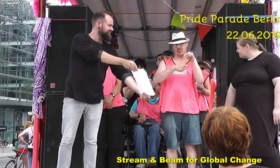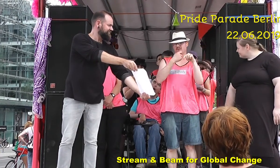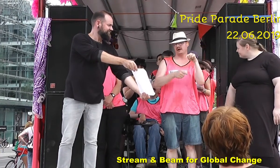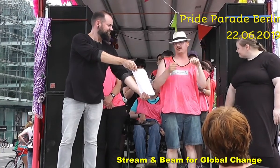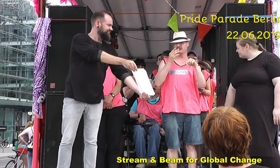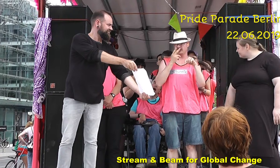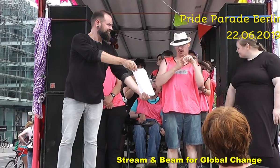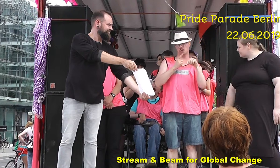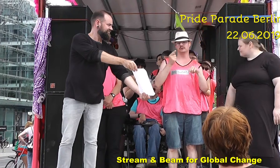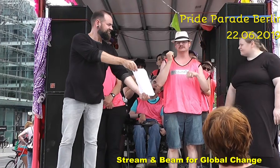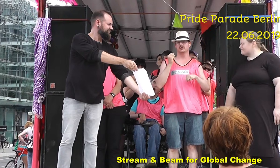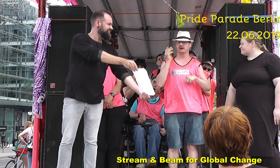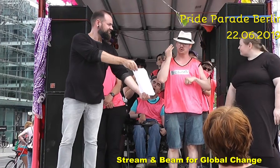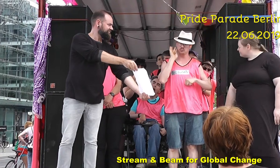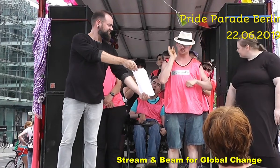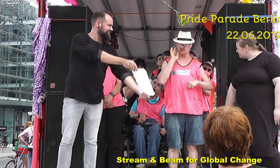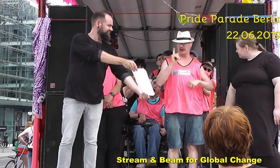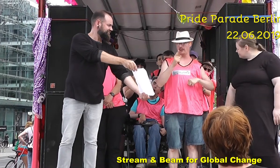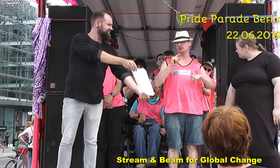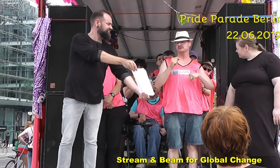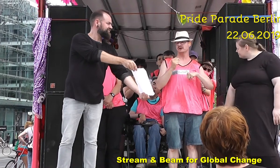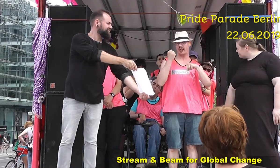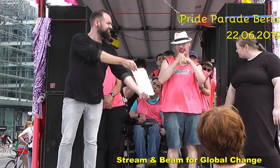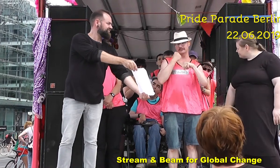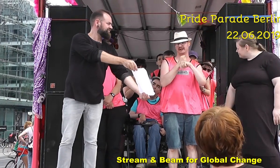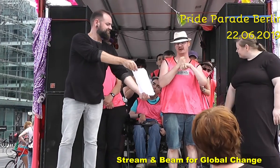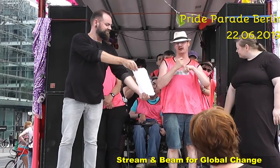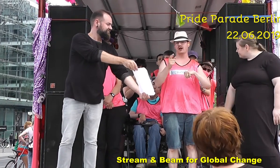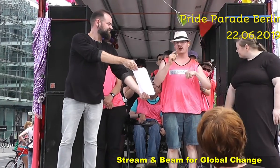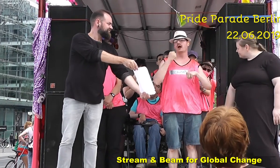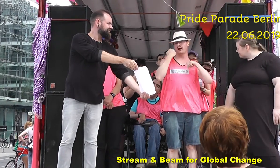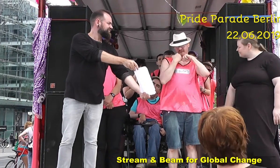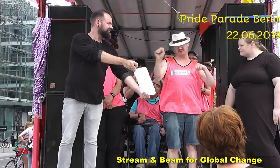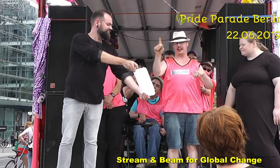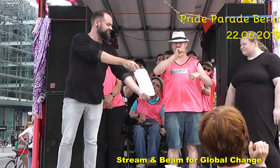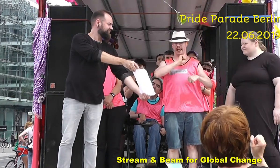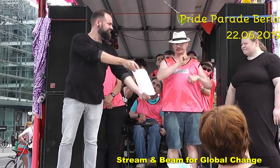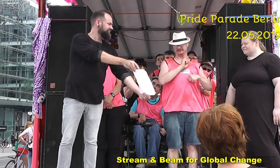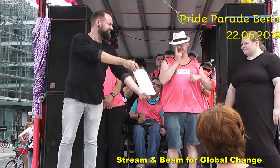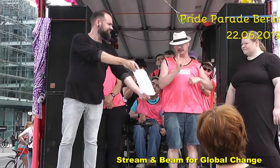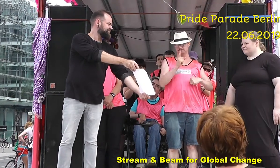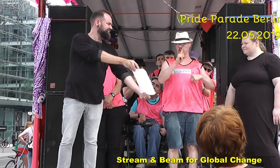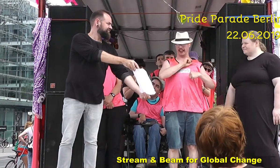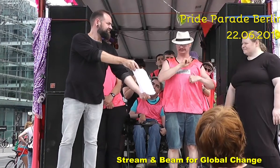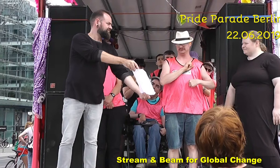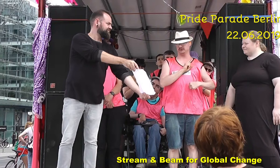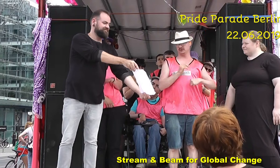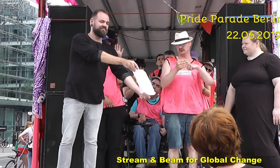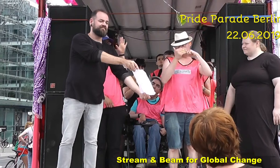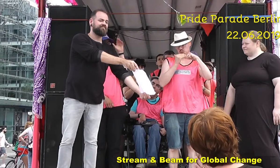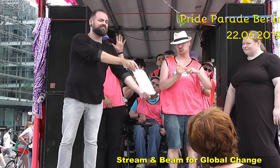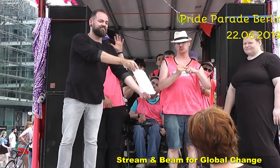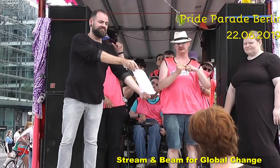wie Menschen sein sollen. Die Gesellschaft sagt zum Beispiel, du sollst gesund sein,